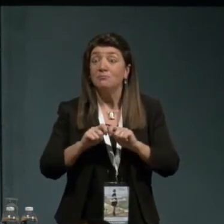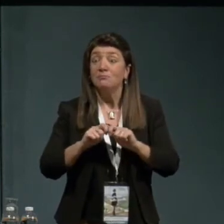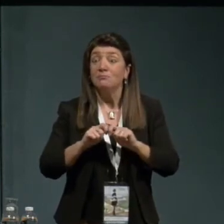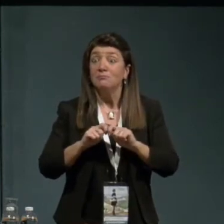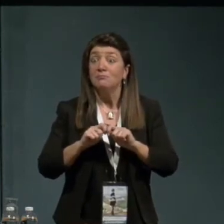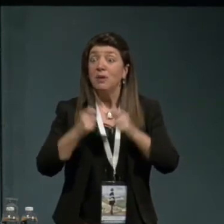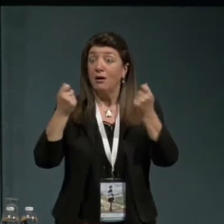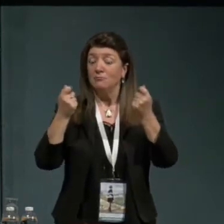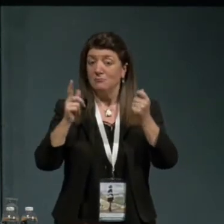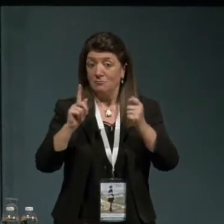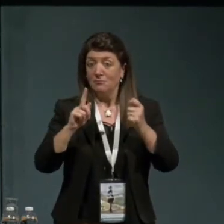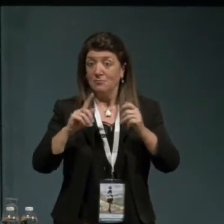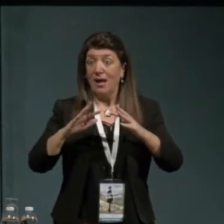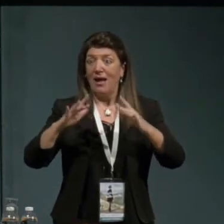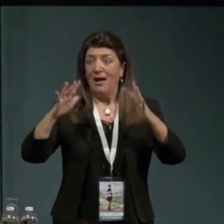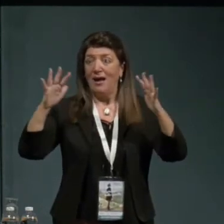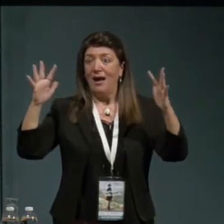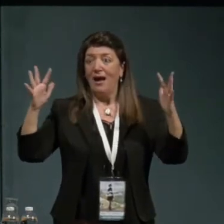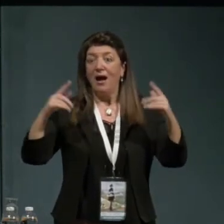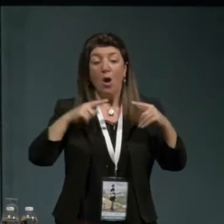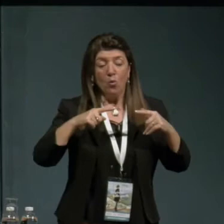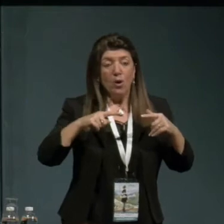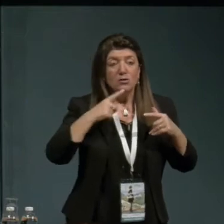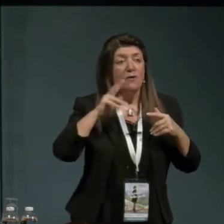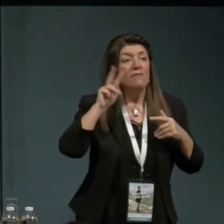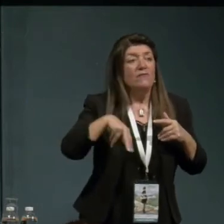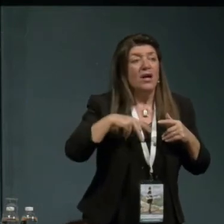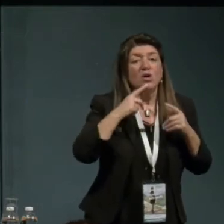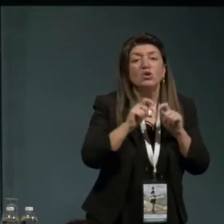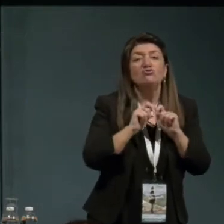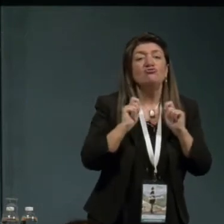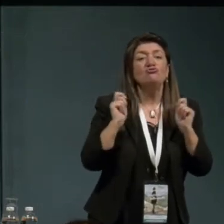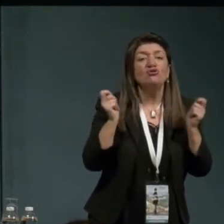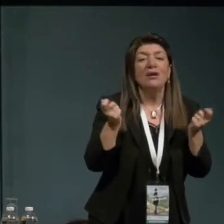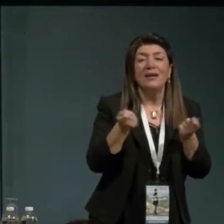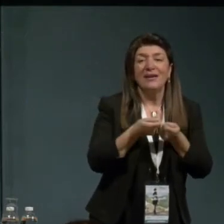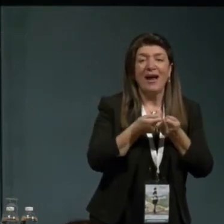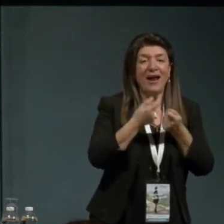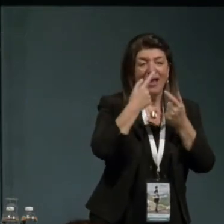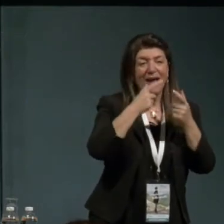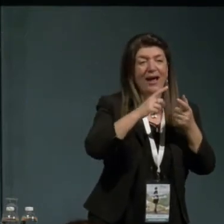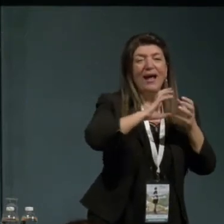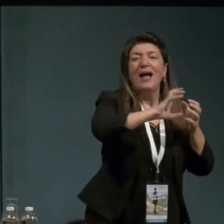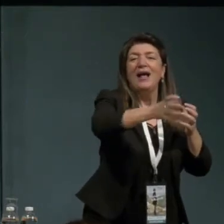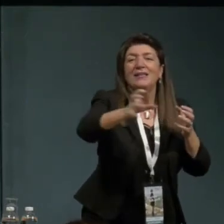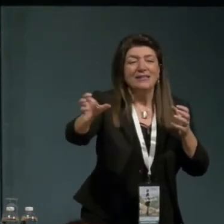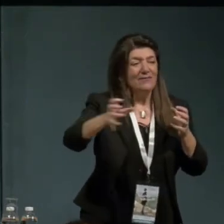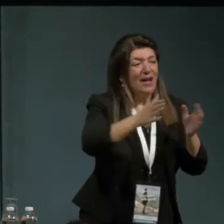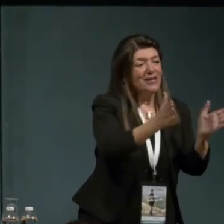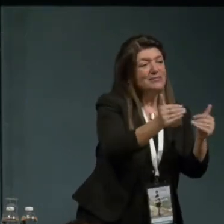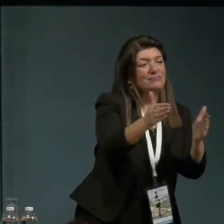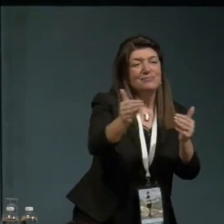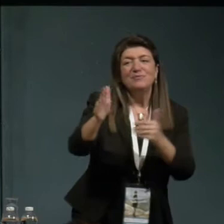juvenile generale in diverse classi della società